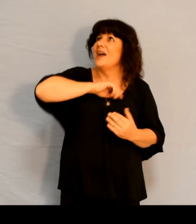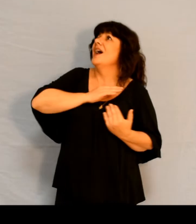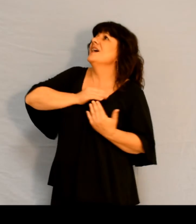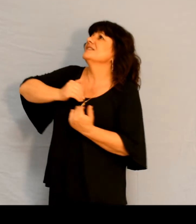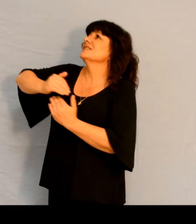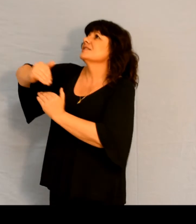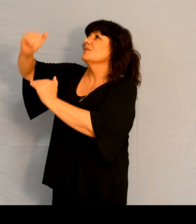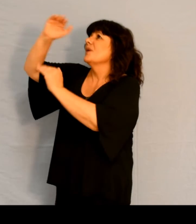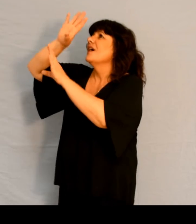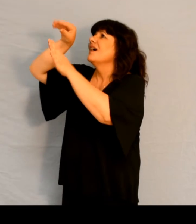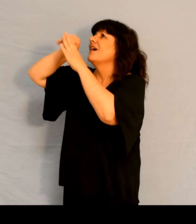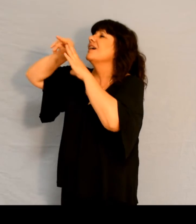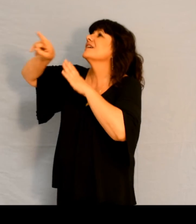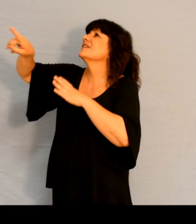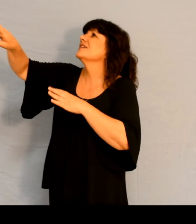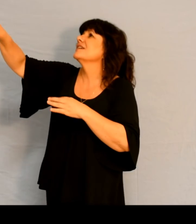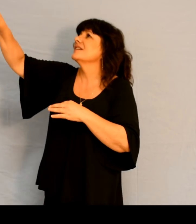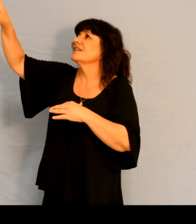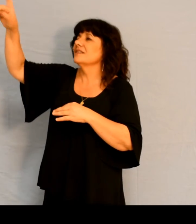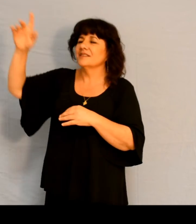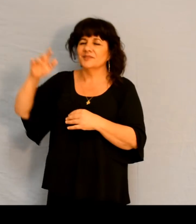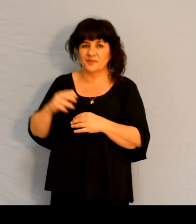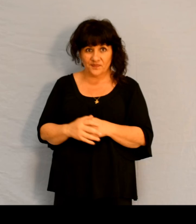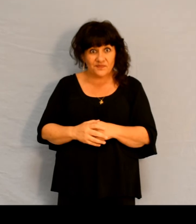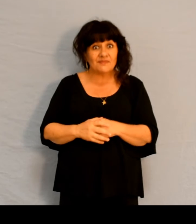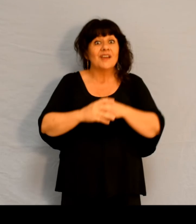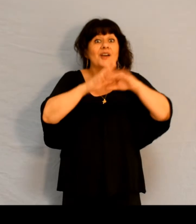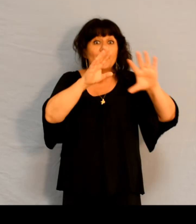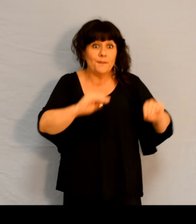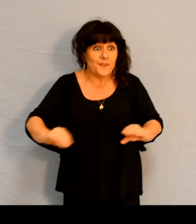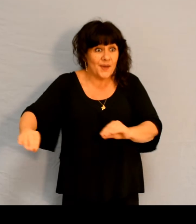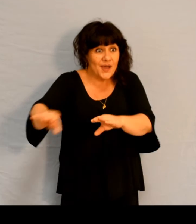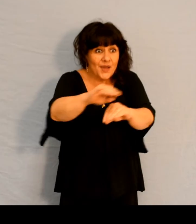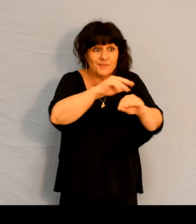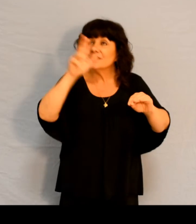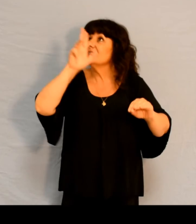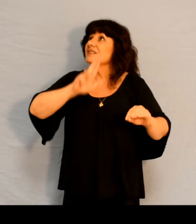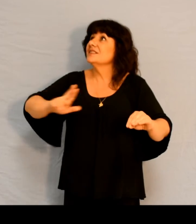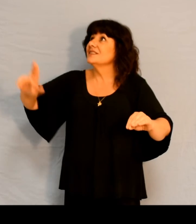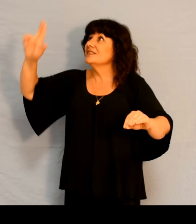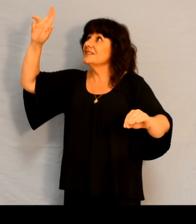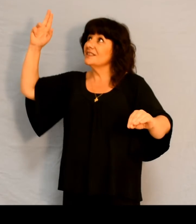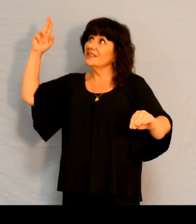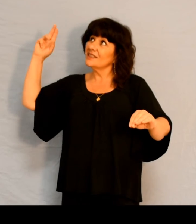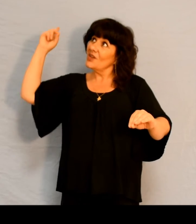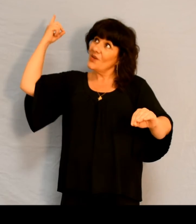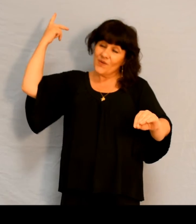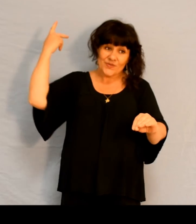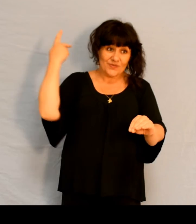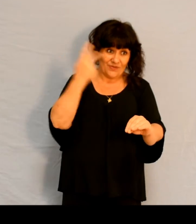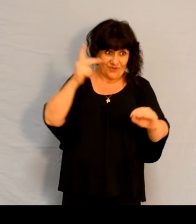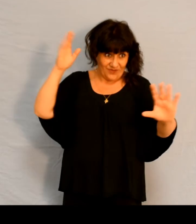est en toi Heureux le peuple dont le